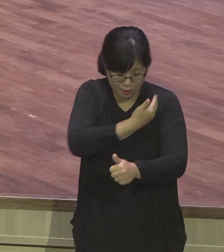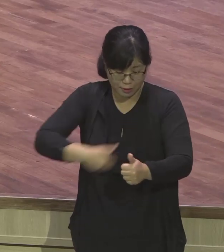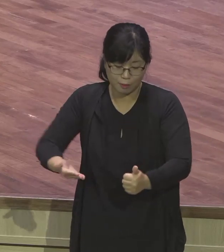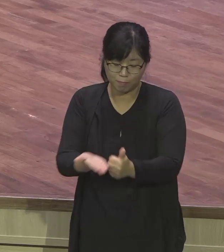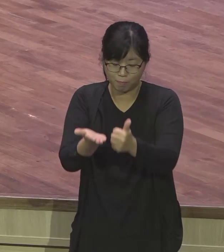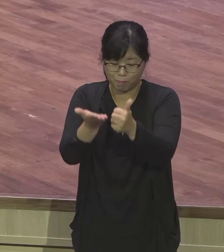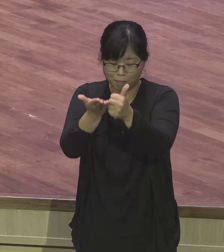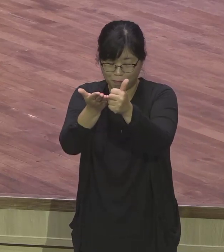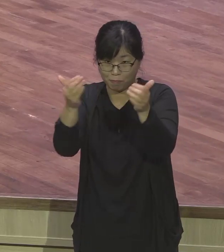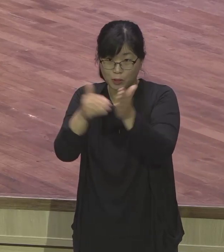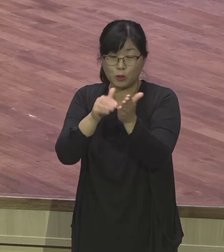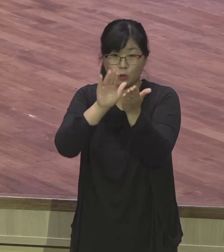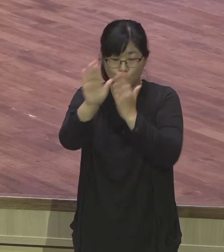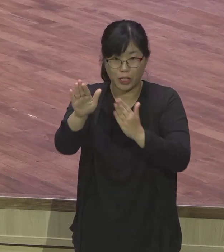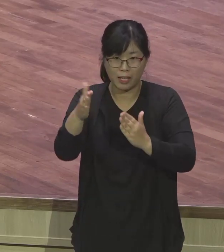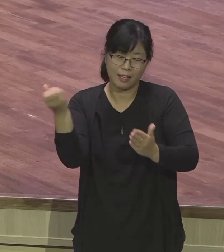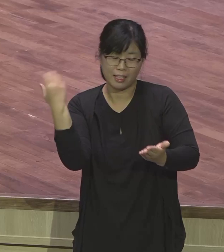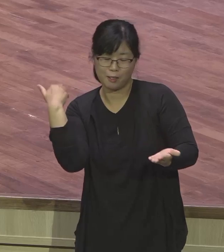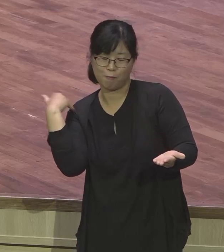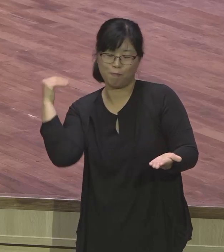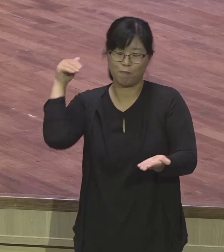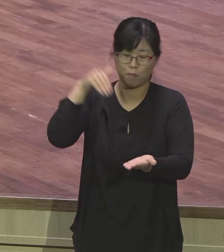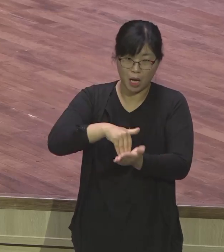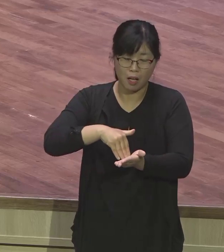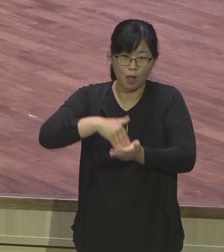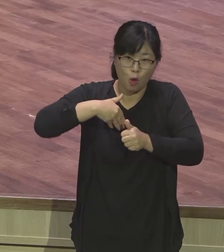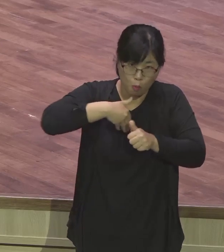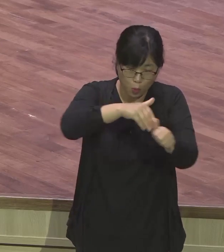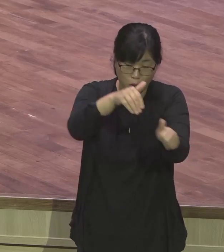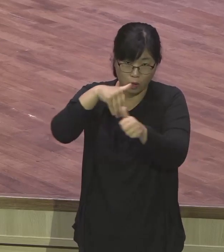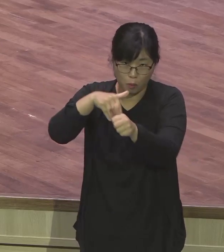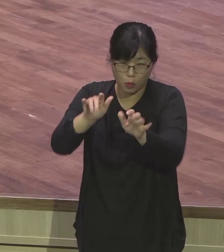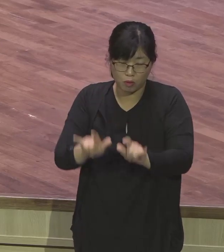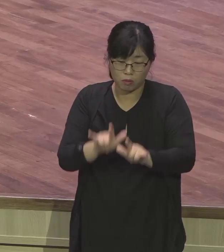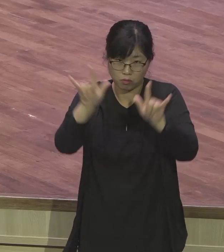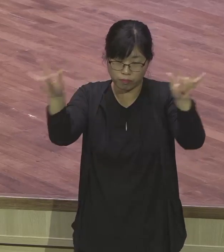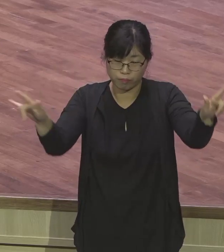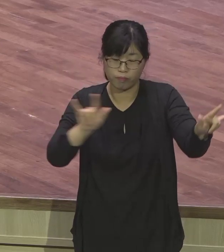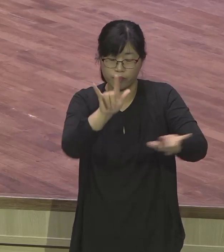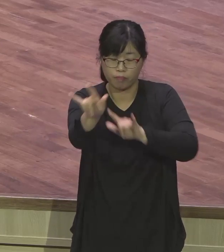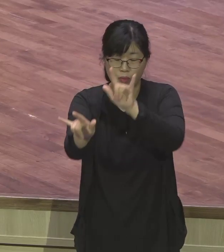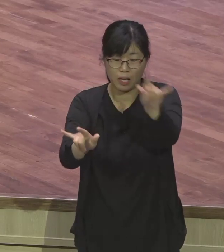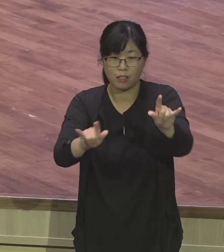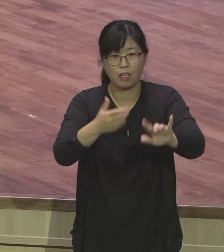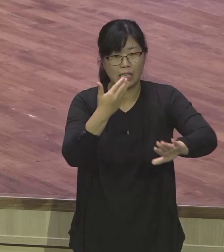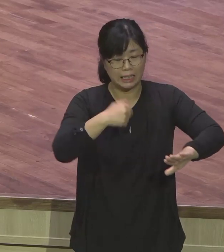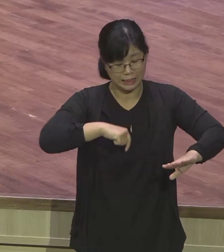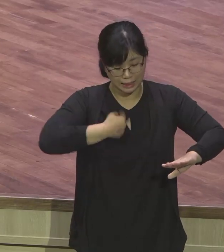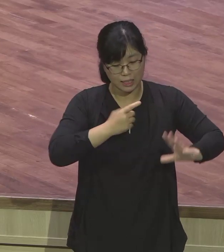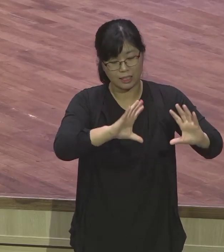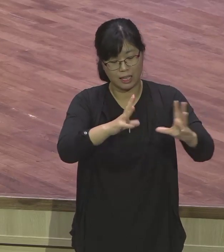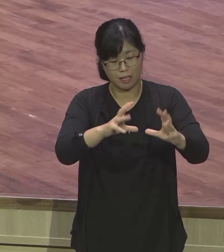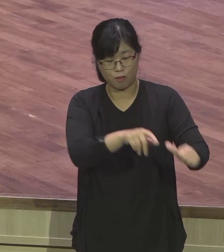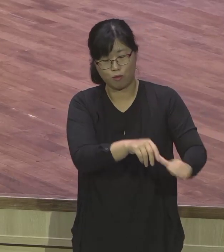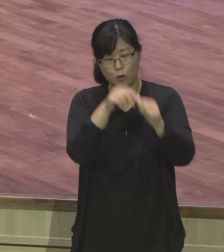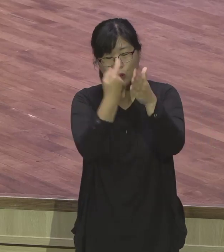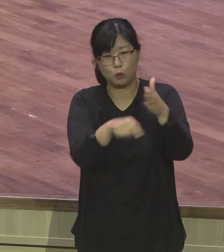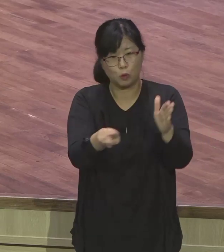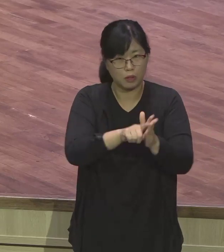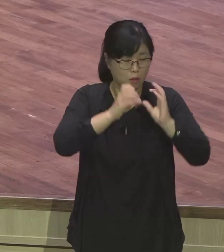이사장님, 유목사장님하고 다 인원을 해서, 이번에 다 그렇게 결정을 했습니다. 새로운 캠프 캠프